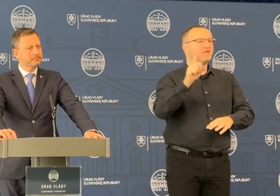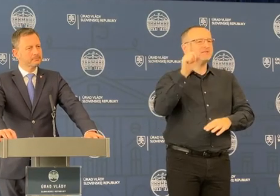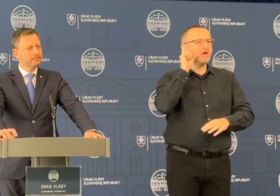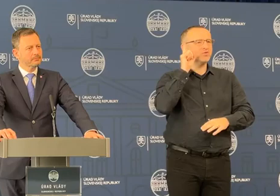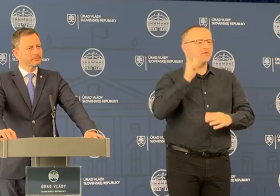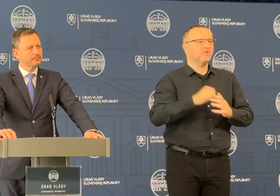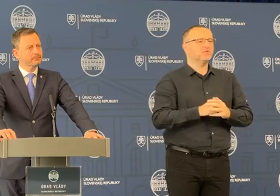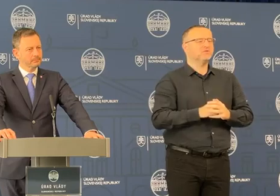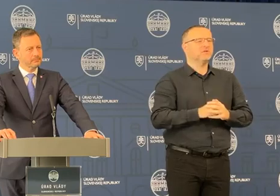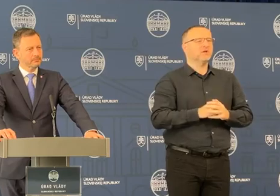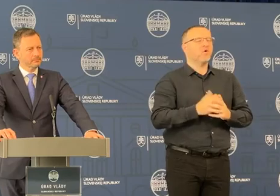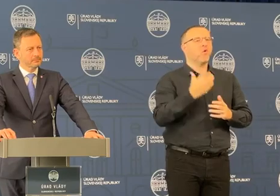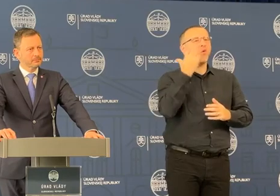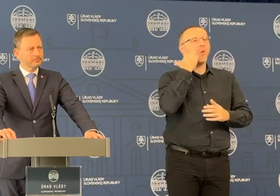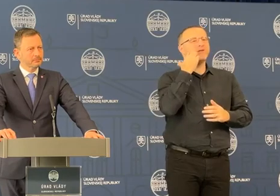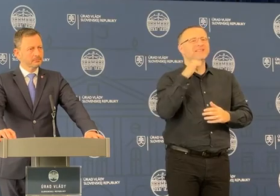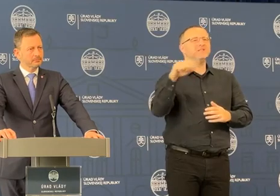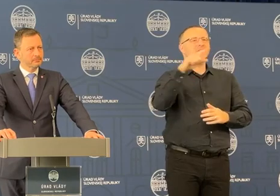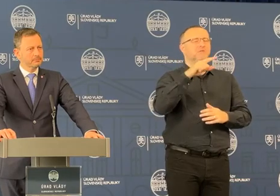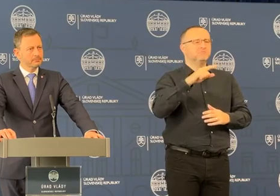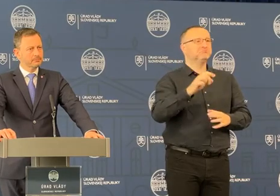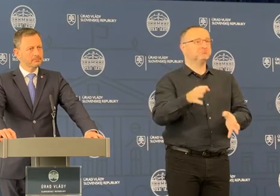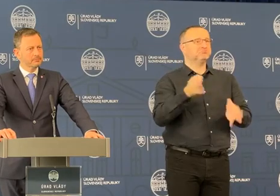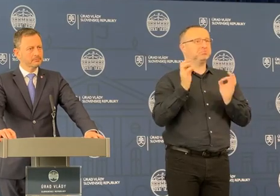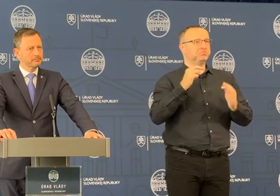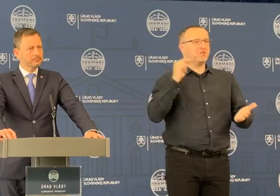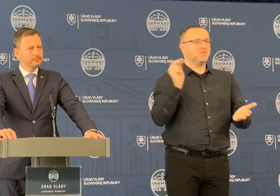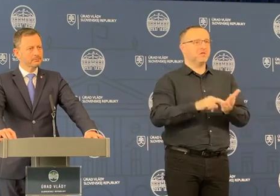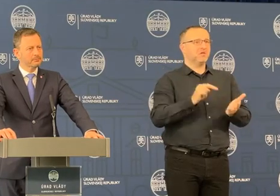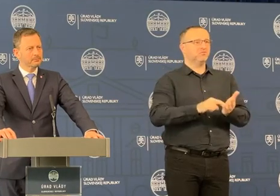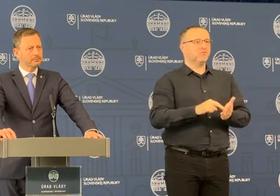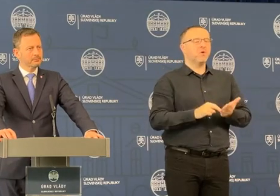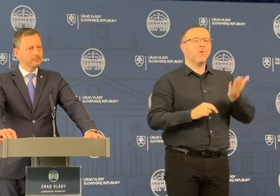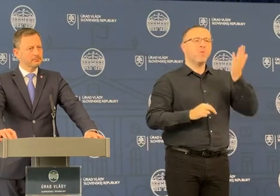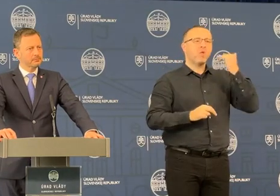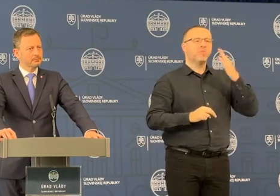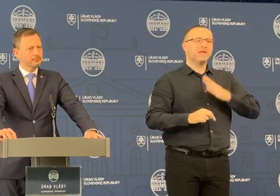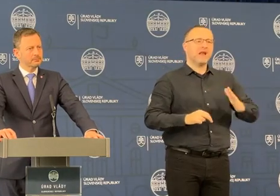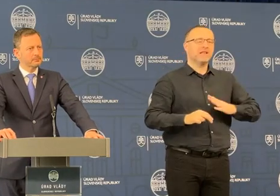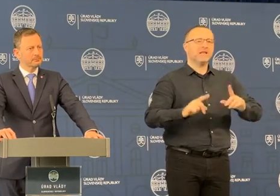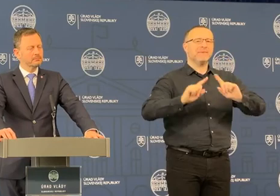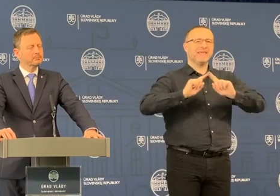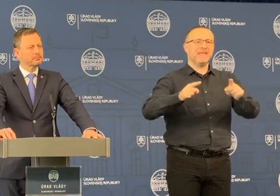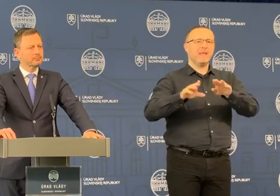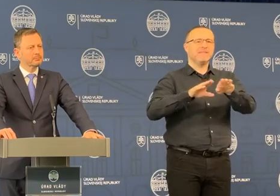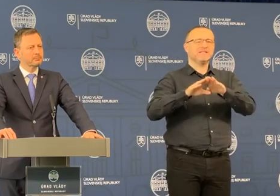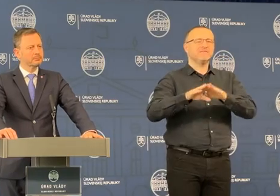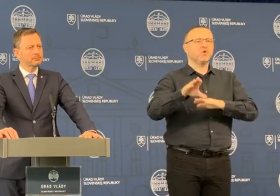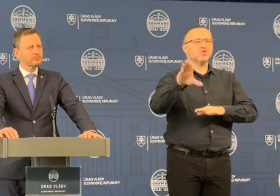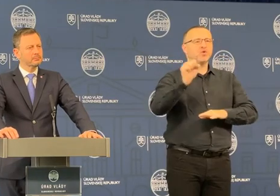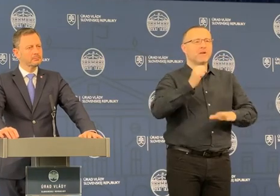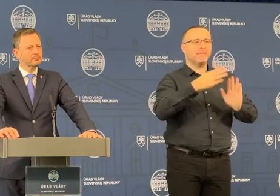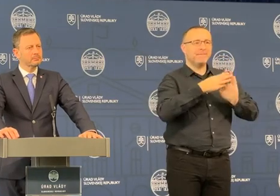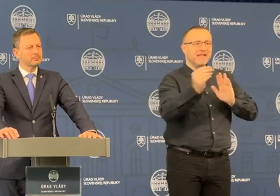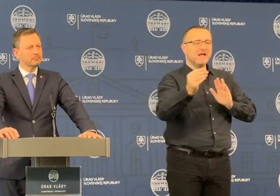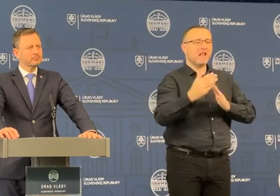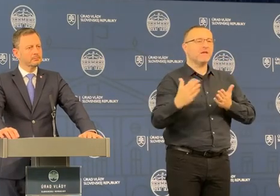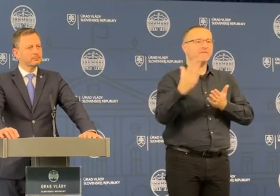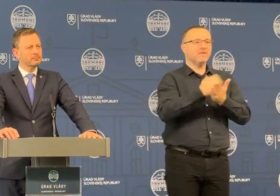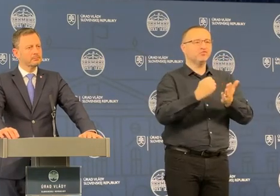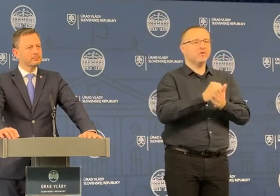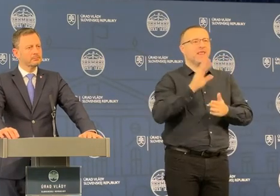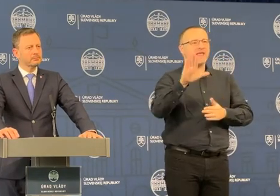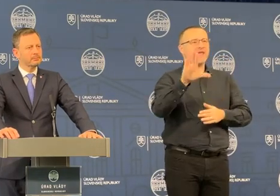že fajn, tešia sa z toho. A že by boli radi, keby si aj iné ministerstva zobrali príklad a využili ich eurofondy,